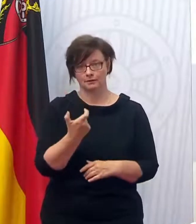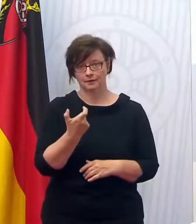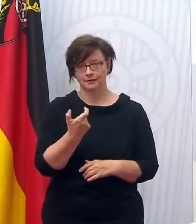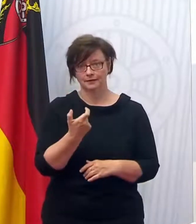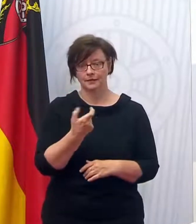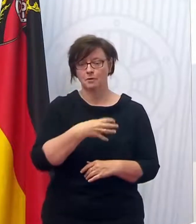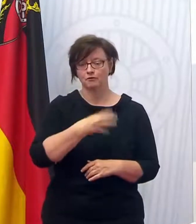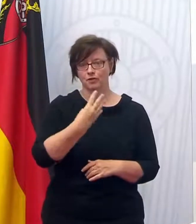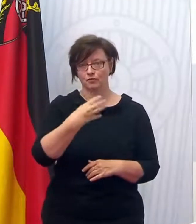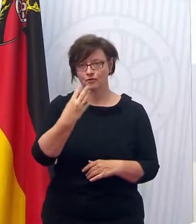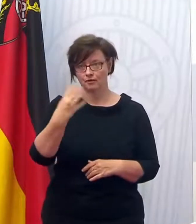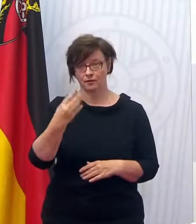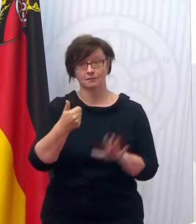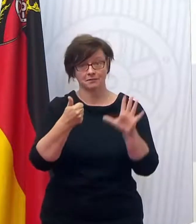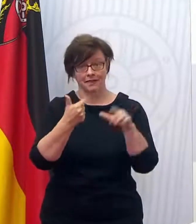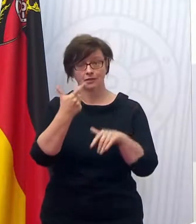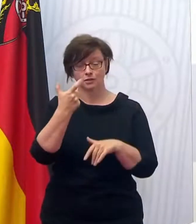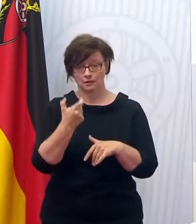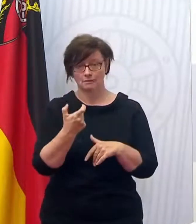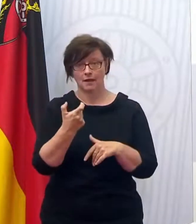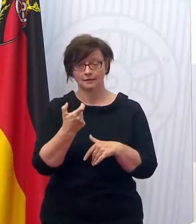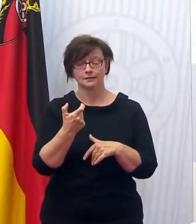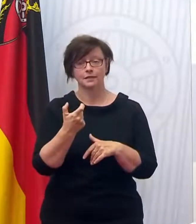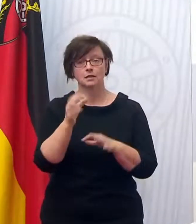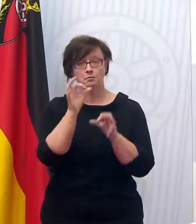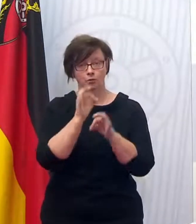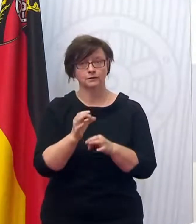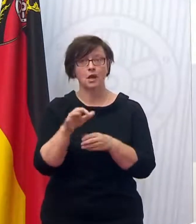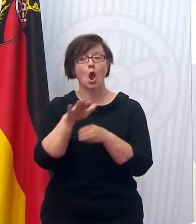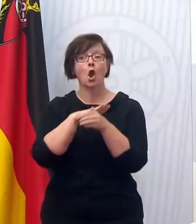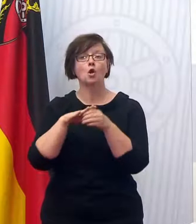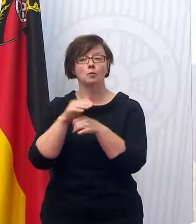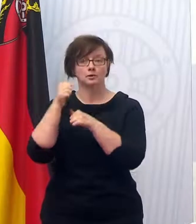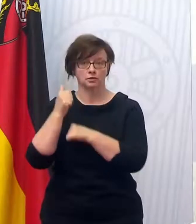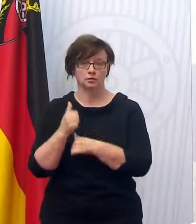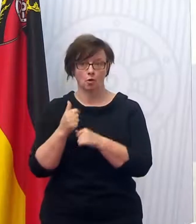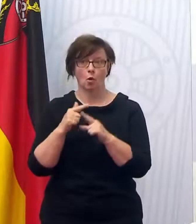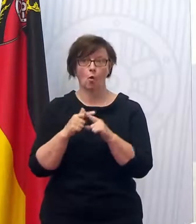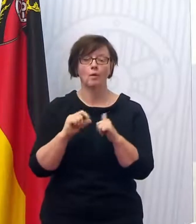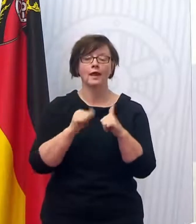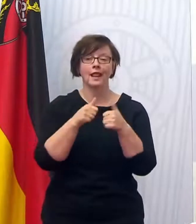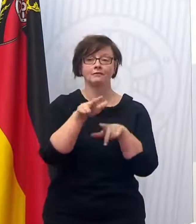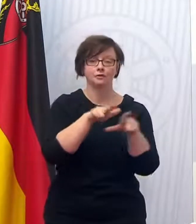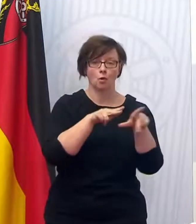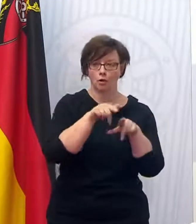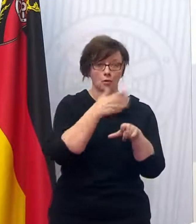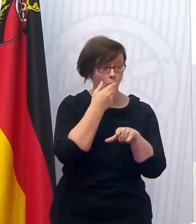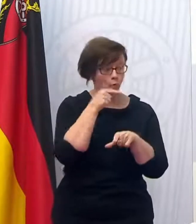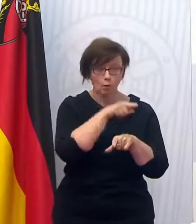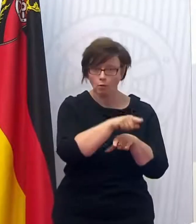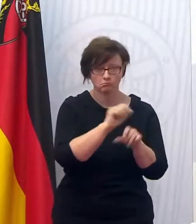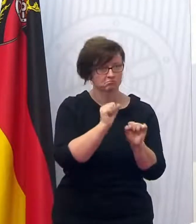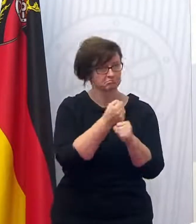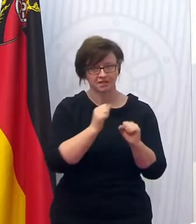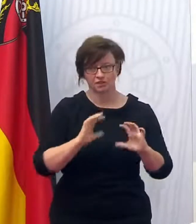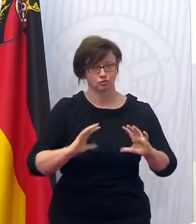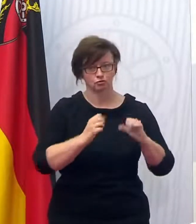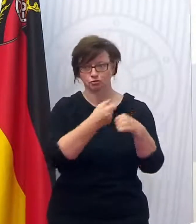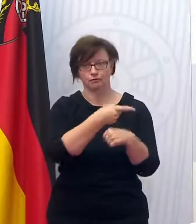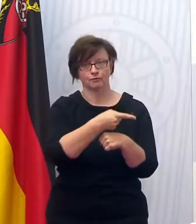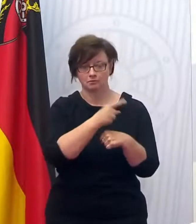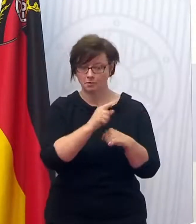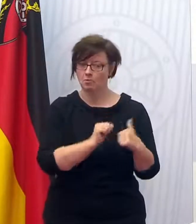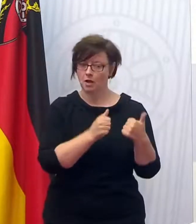jede Vierte, 26 Prozent in kommunaler Trägerschaft und in Trägerschaft der Hilfsorganisationen, ohne die wir die ganze Pandemie nicht hätten stemmen können.